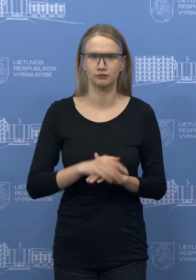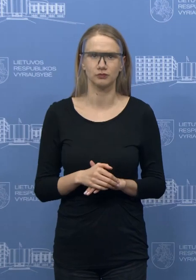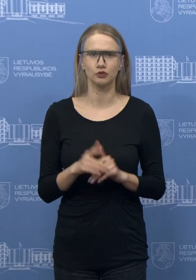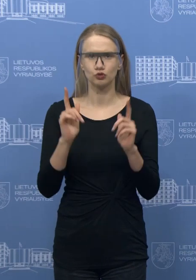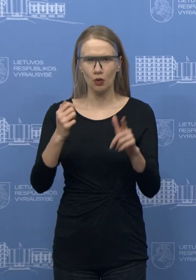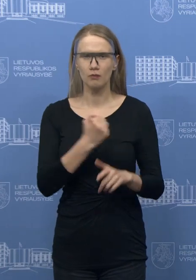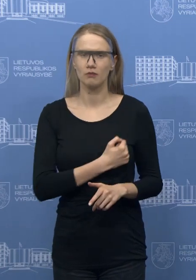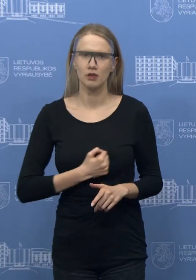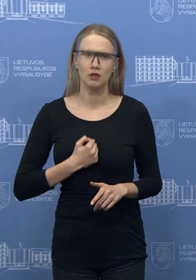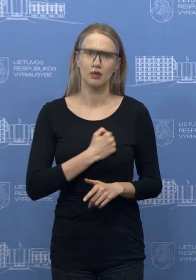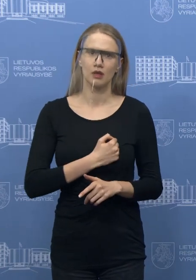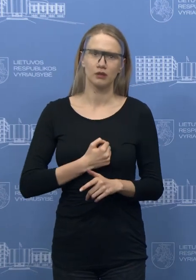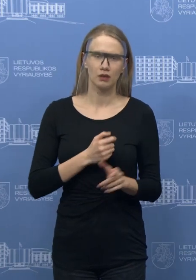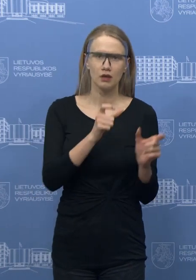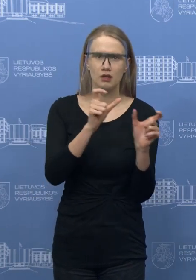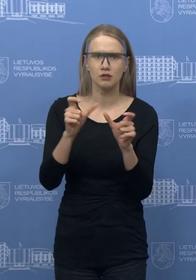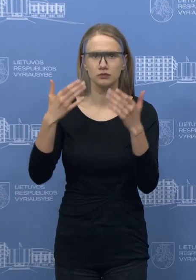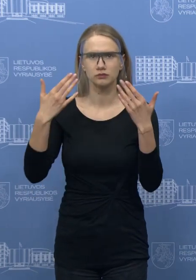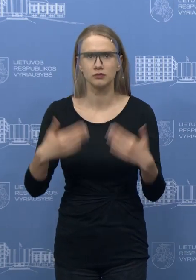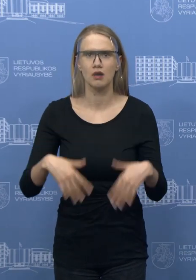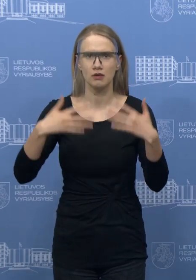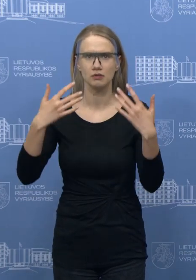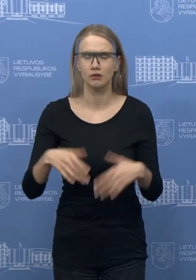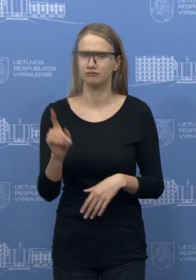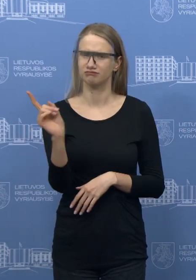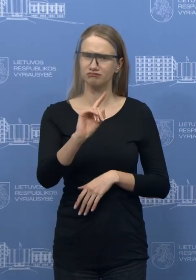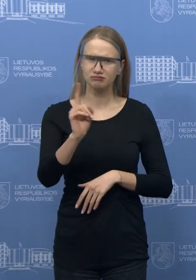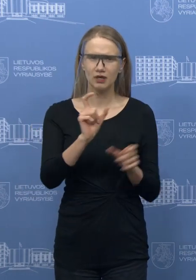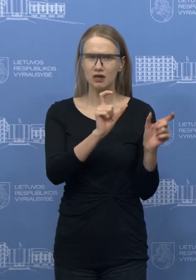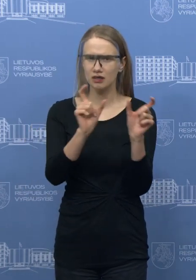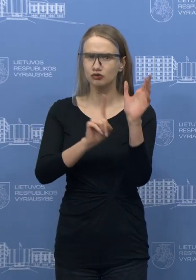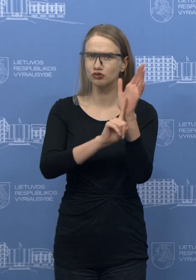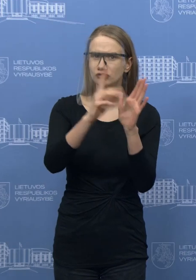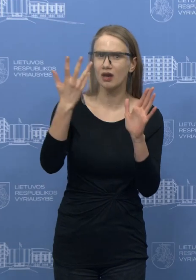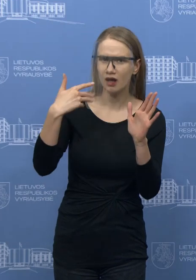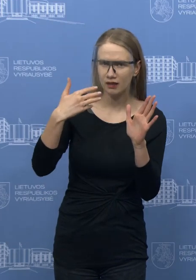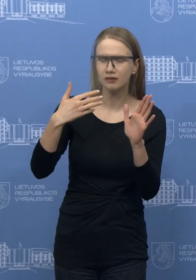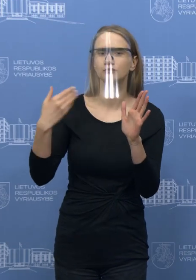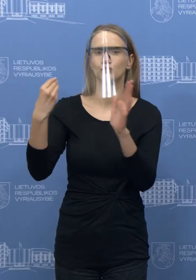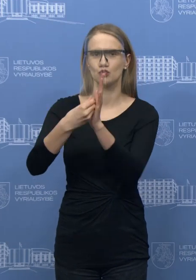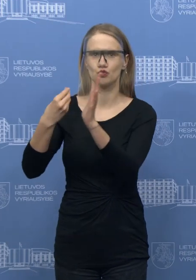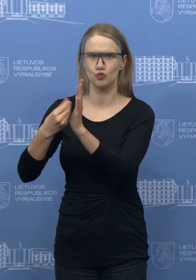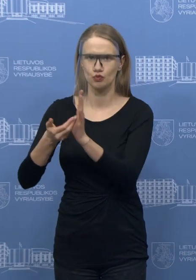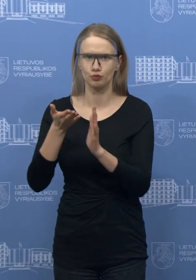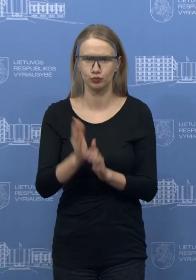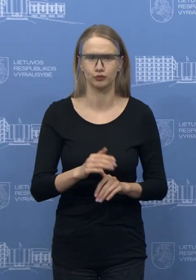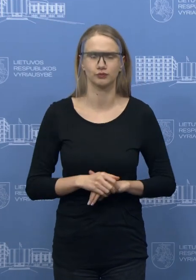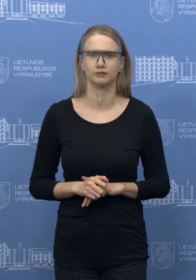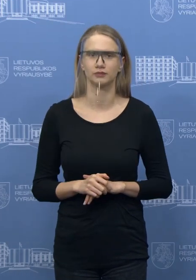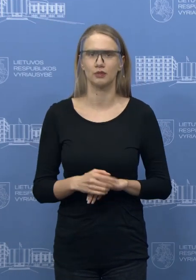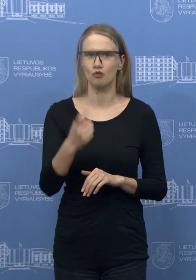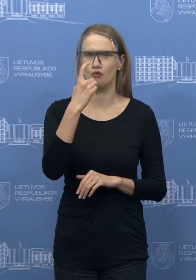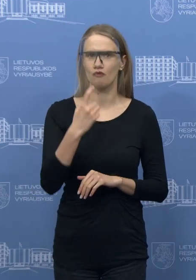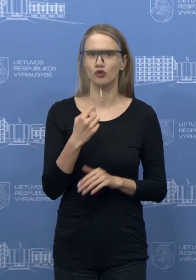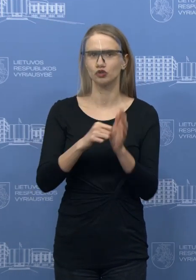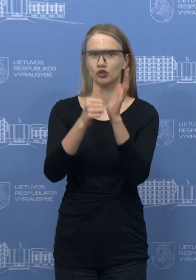baimintis, bus sumokėta ir už tą laikotarpį, kuris jau yra praėjęs, kalbant nuo apie tai, kad data bus atspirties kovo 16